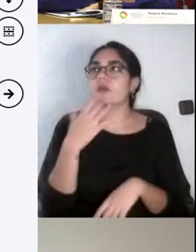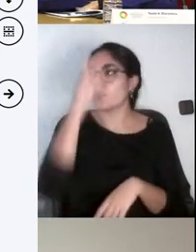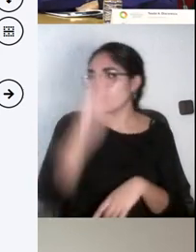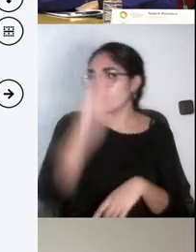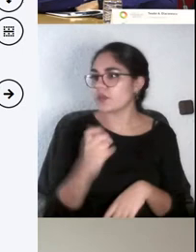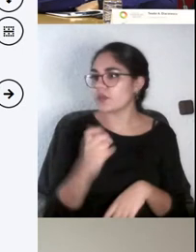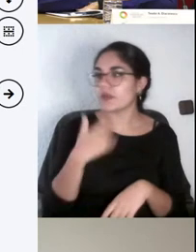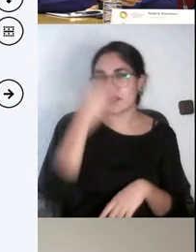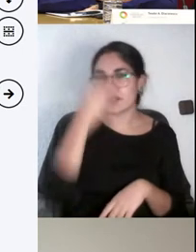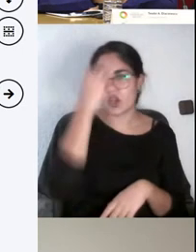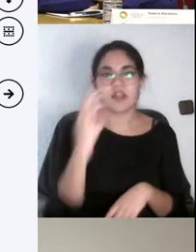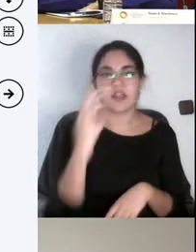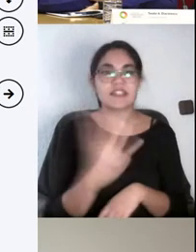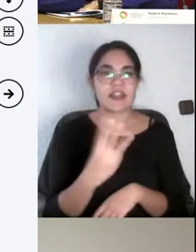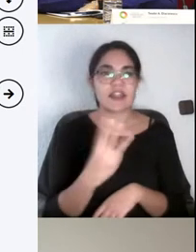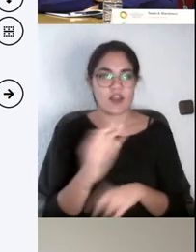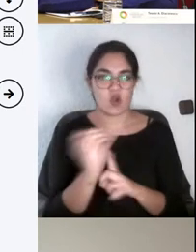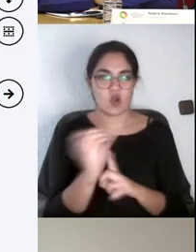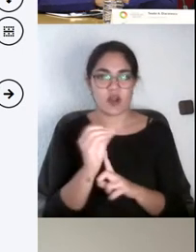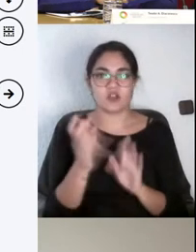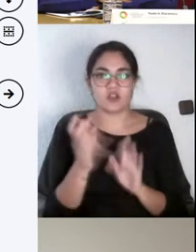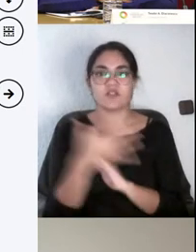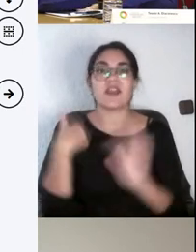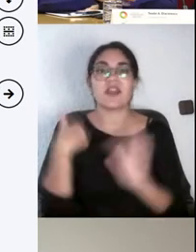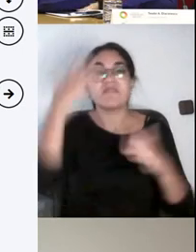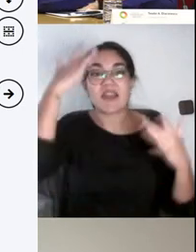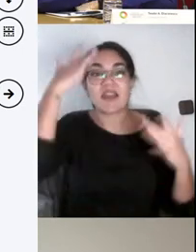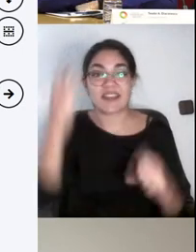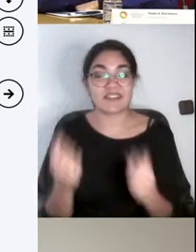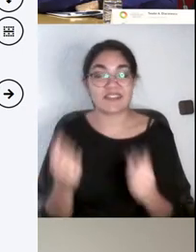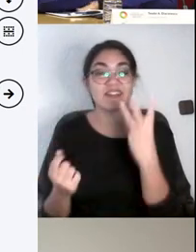junten cinco asignaturas que sean meramente prácticas